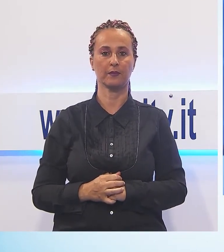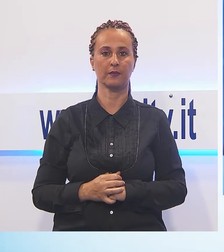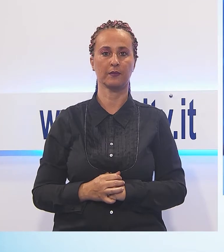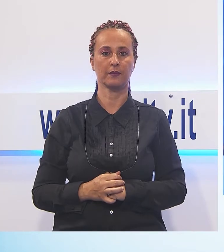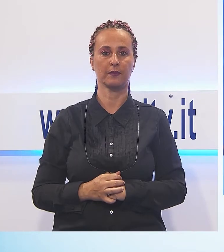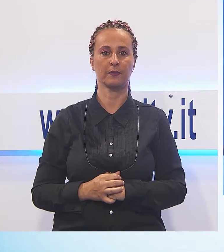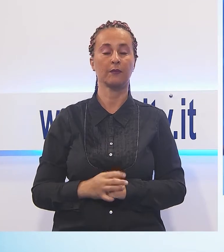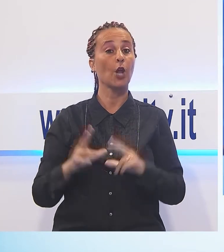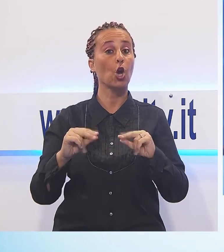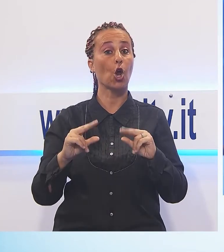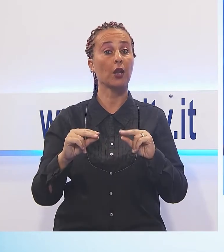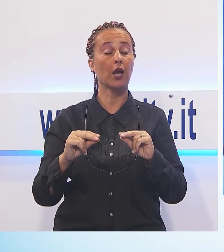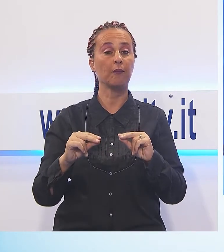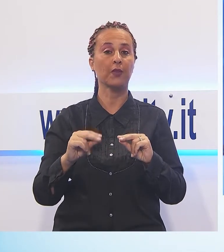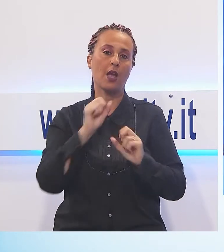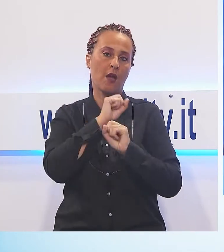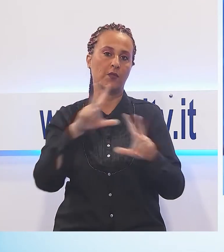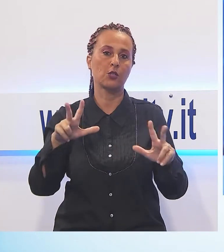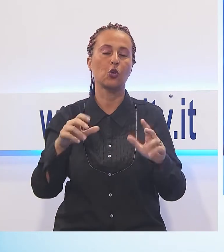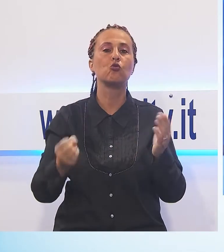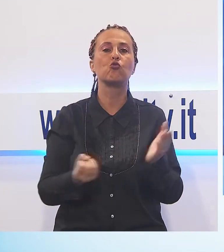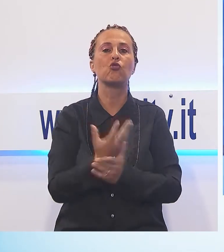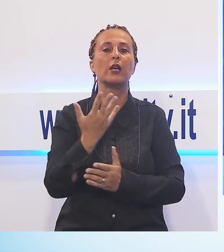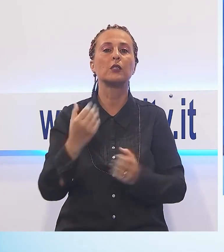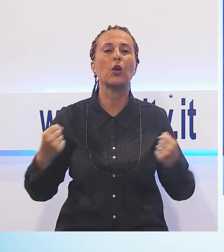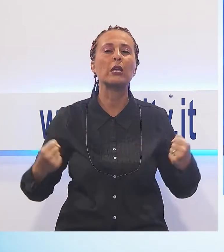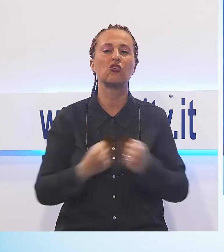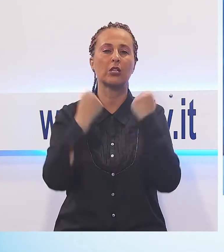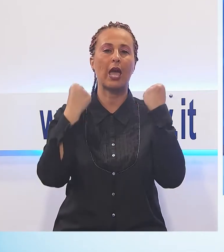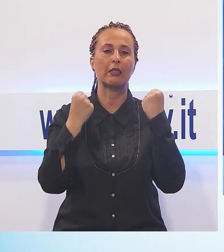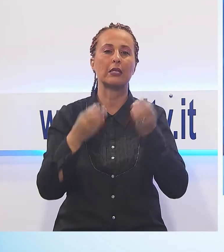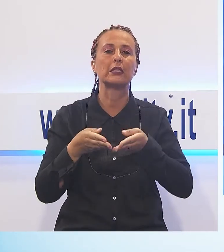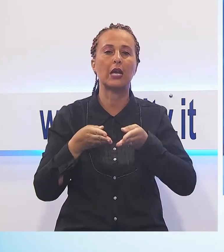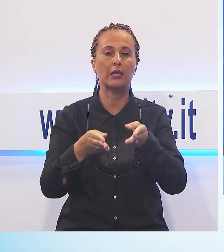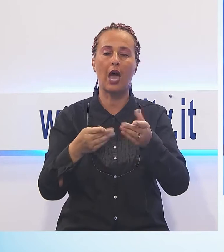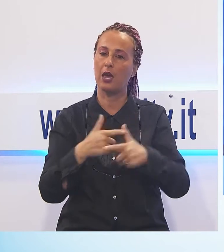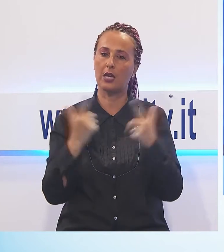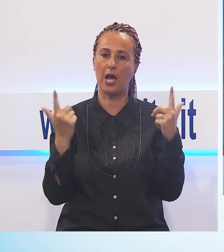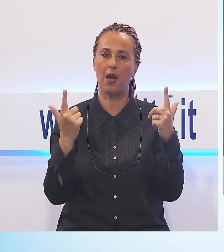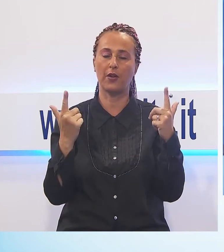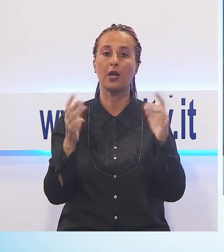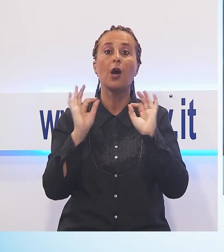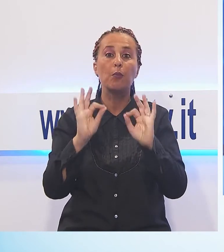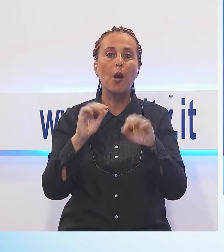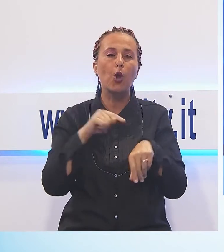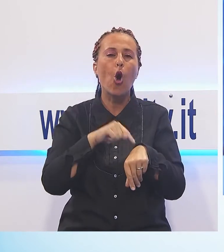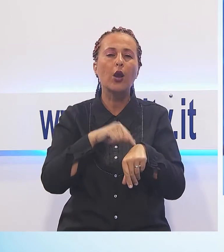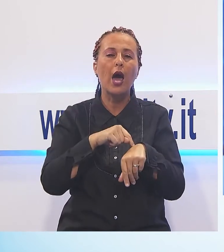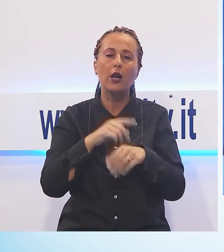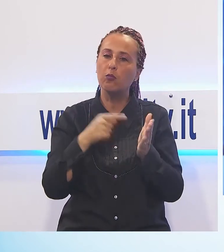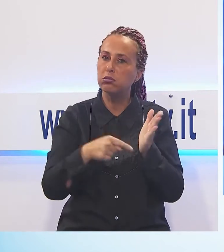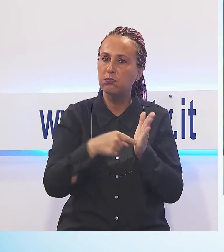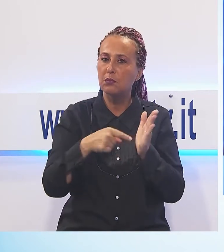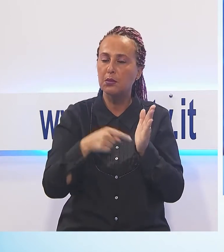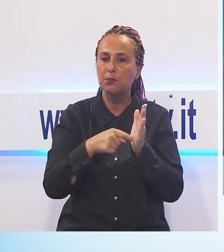La cronaca per segnalare un incidente stradale piuttosto grave è avvenuto questa mattina, sempre in quel periodo famigerato delle 12.30,